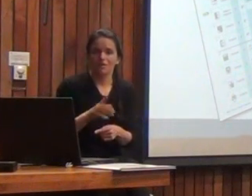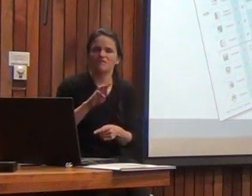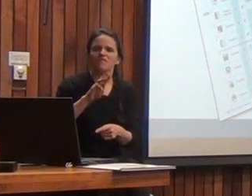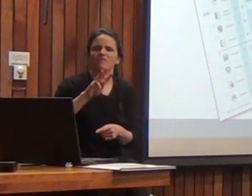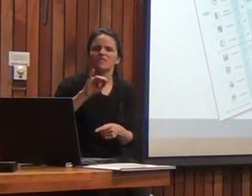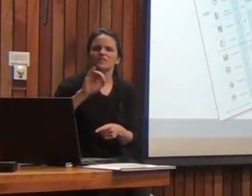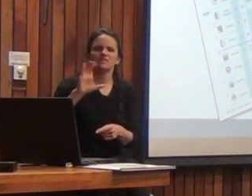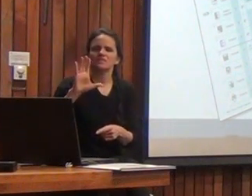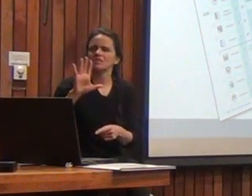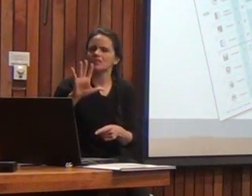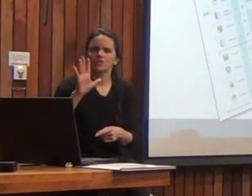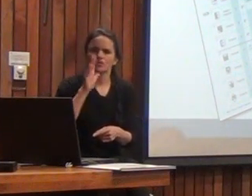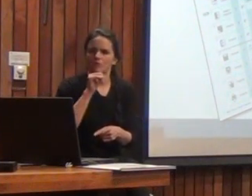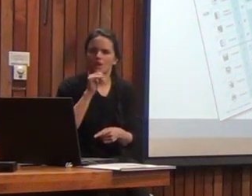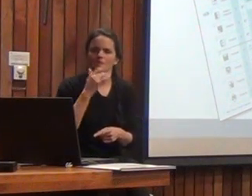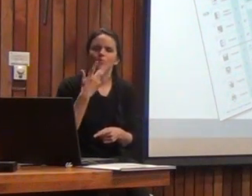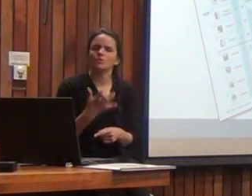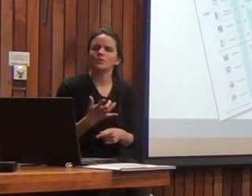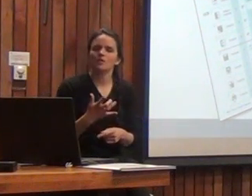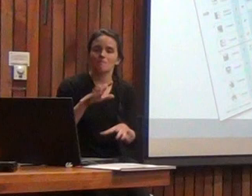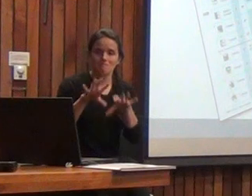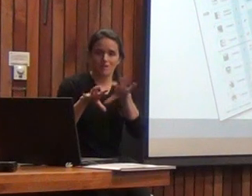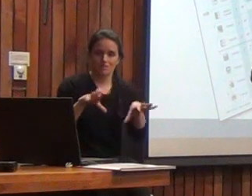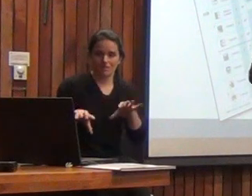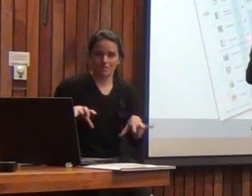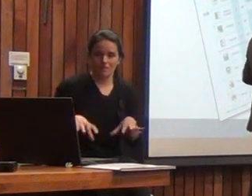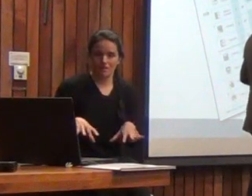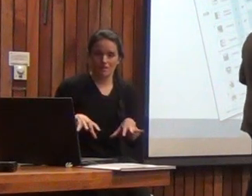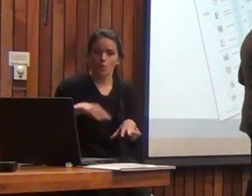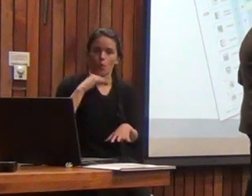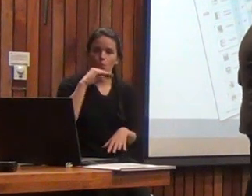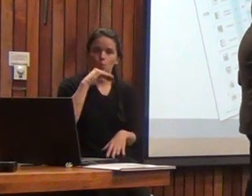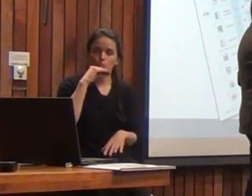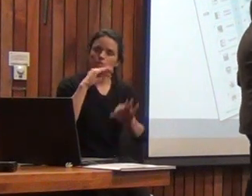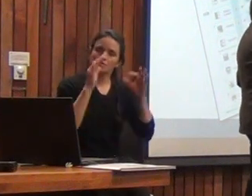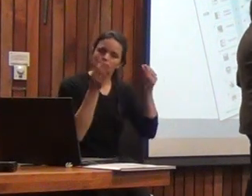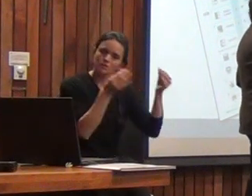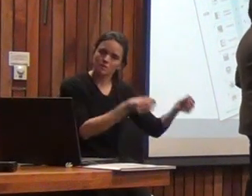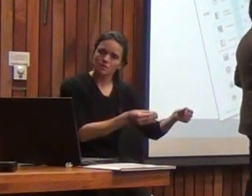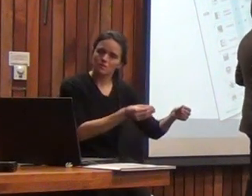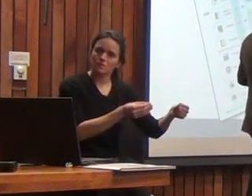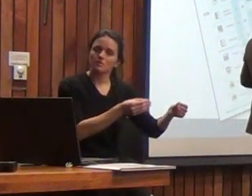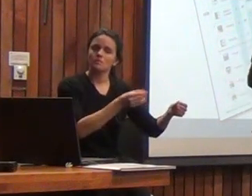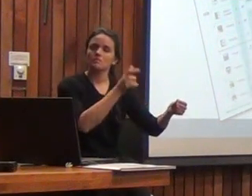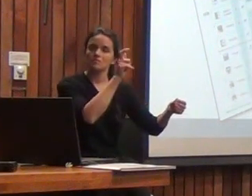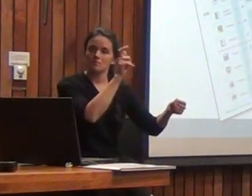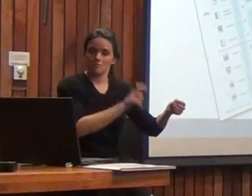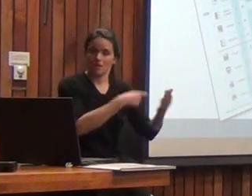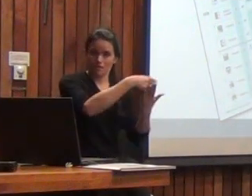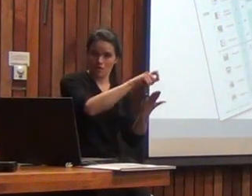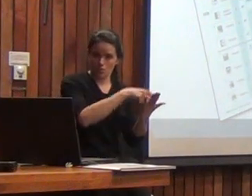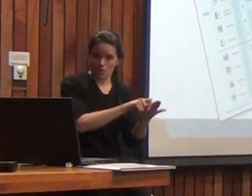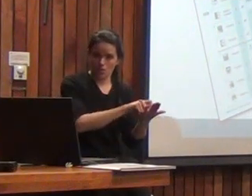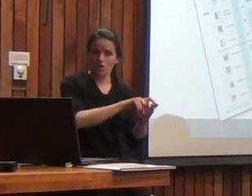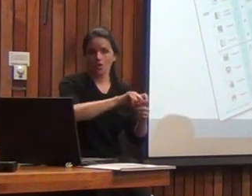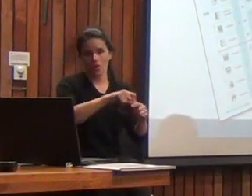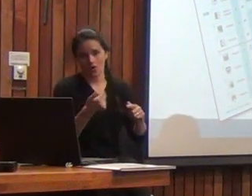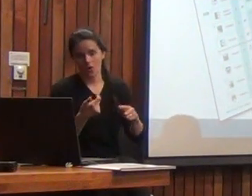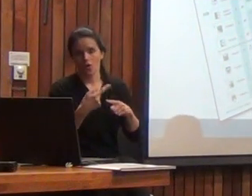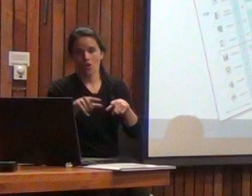eso desaparece porque hay materiales que son de uso exclusivo del aplicador y otros que va